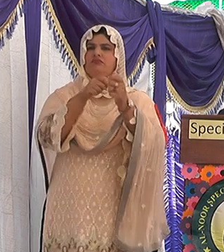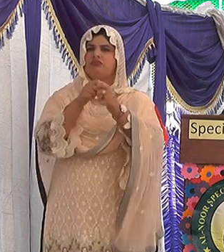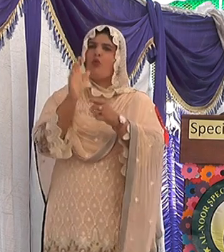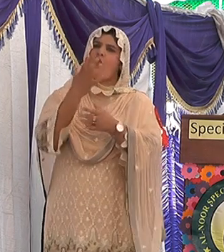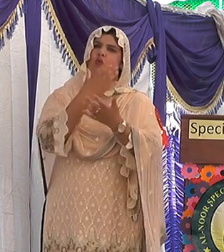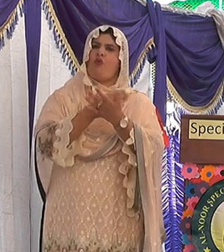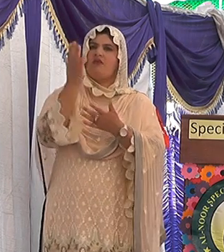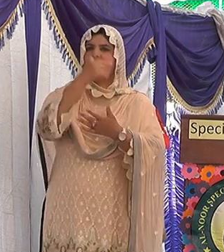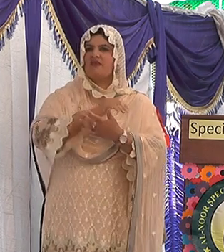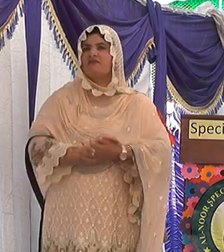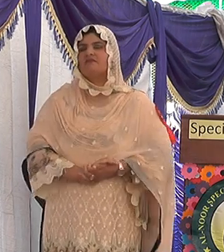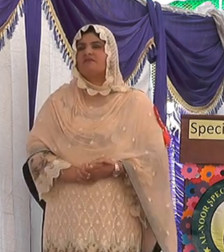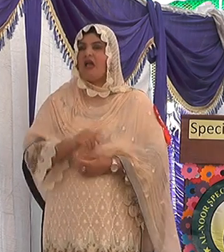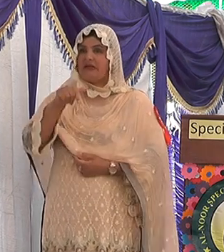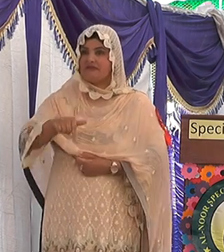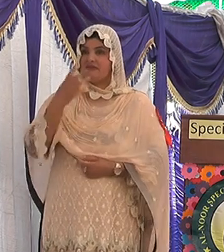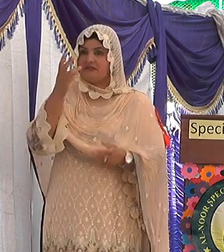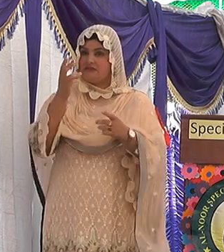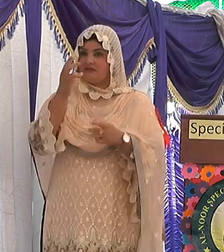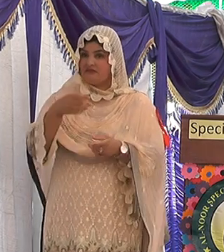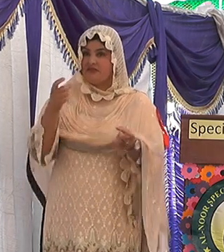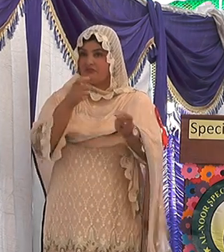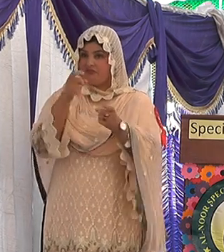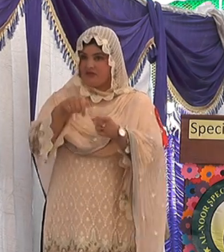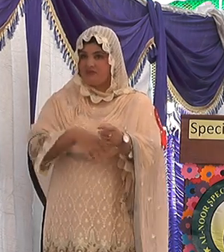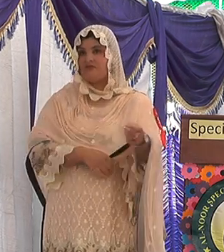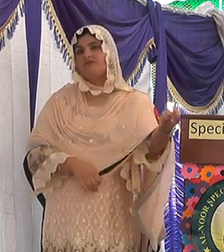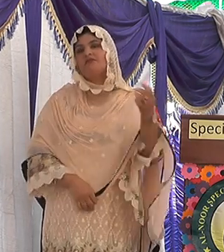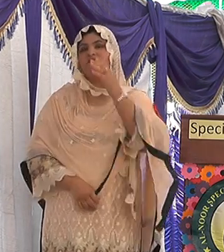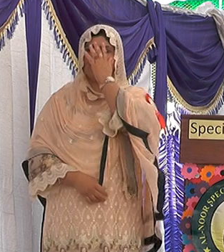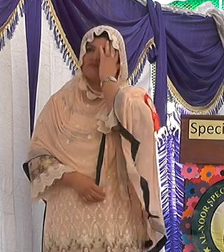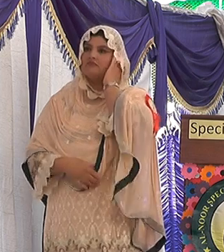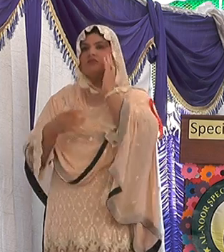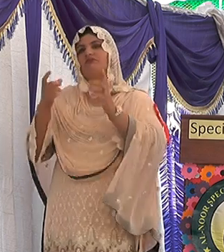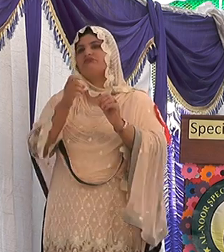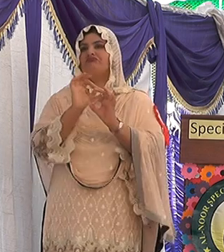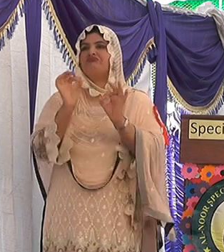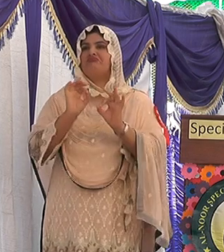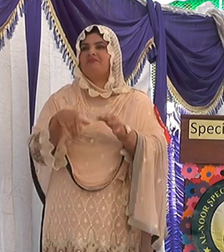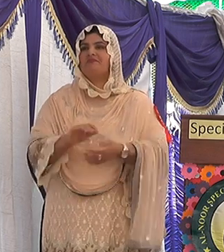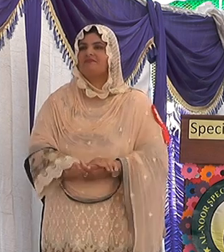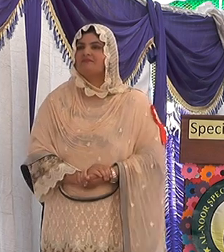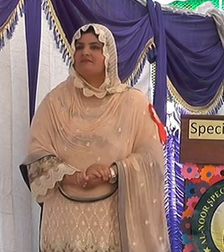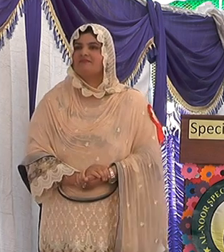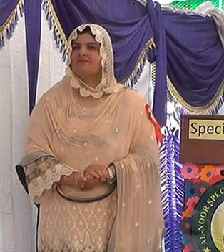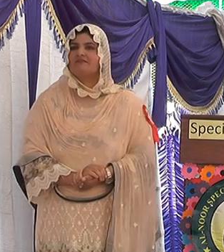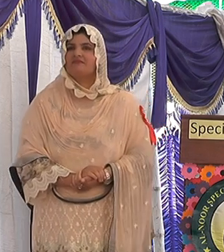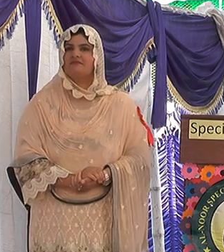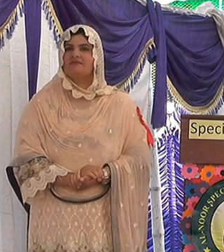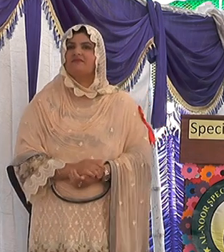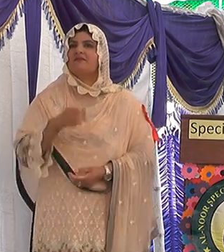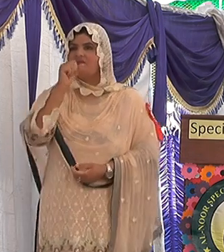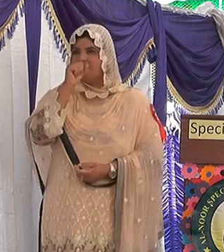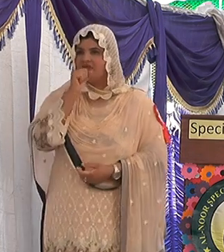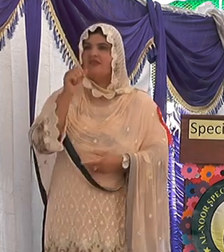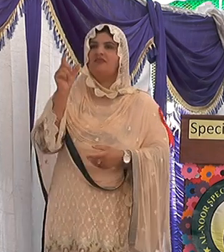مشین گنز کا استعمال شروع ہوا آج تیسری جنگ عظیم جو ہم لڑ رہے ہیں اس میں گنز استعمال نہیں ہوتی اس میں مائک